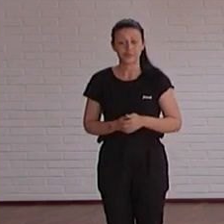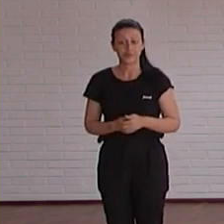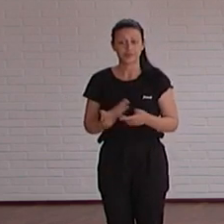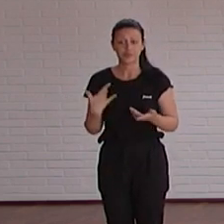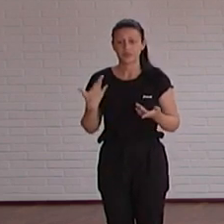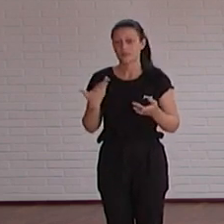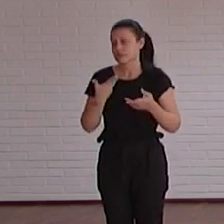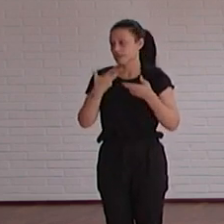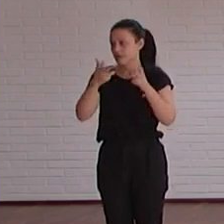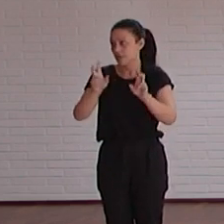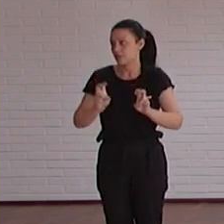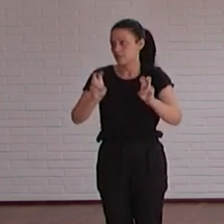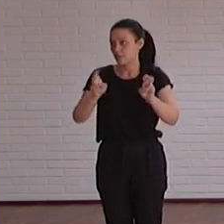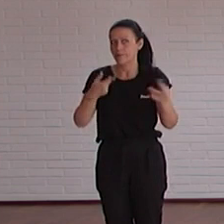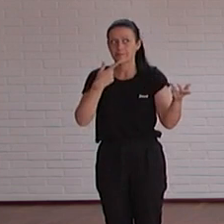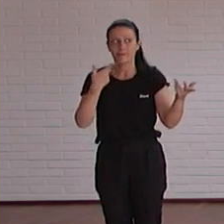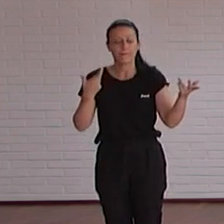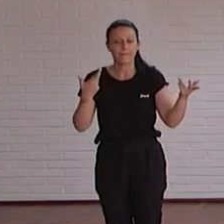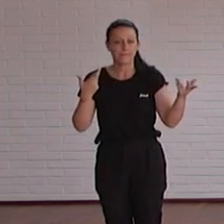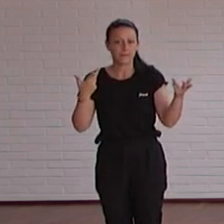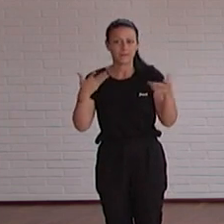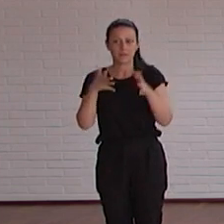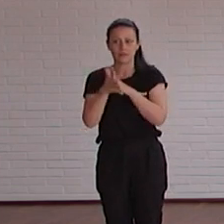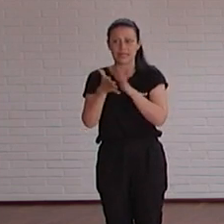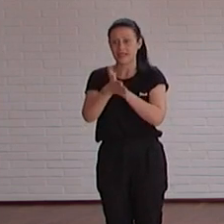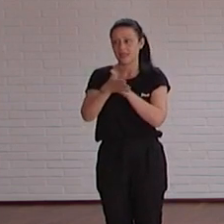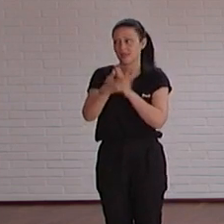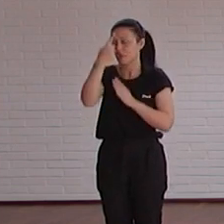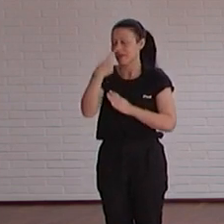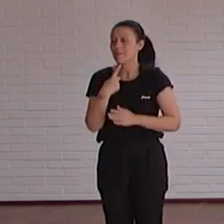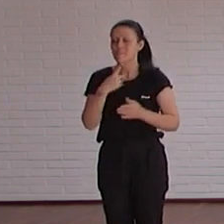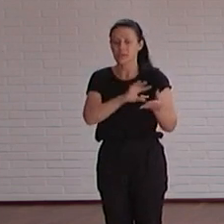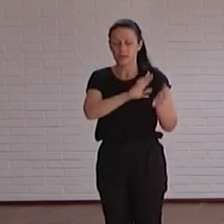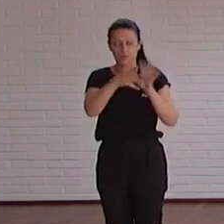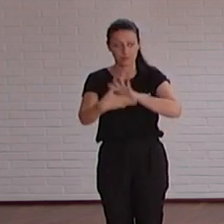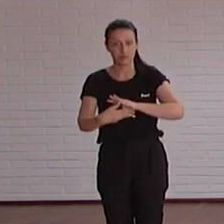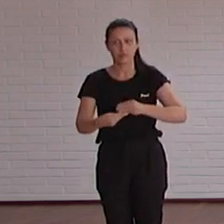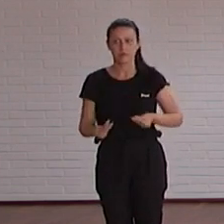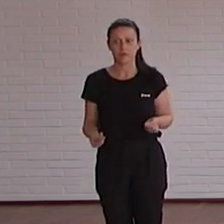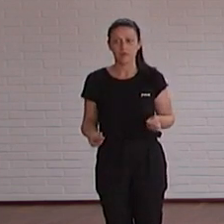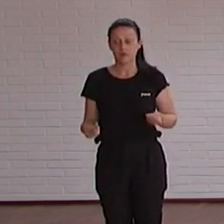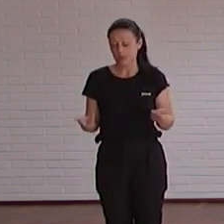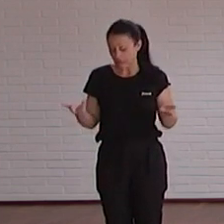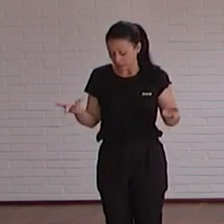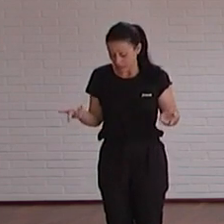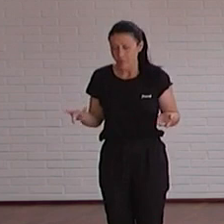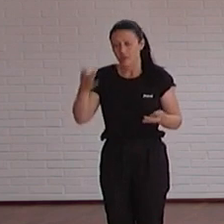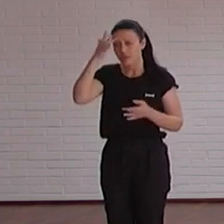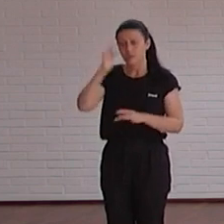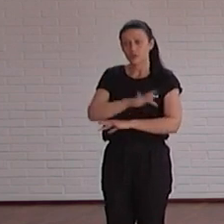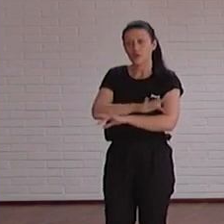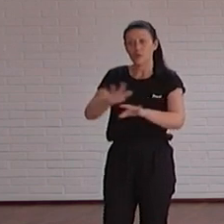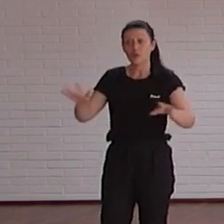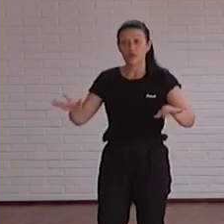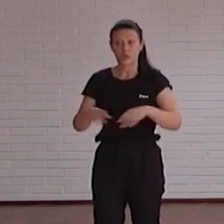negrita a un titular en nuestro caso pues le vas a meter la descripción a la imagen es decir al final no es más que concienciarte